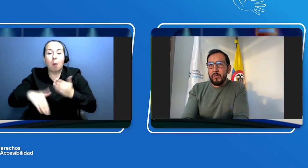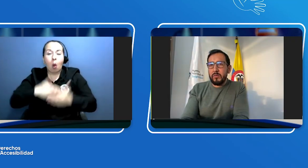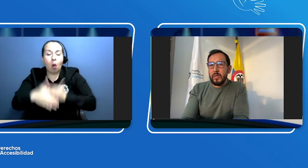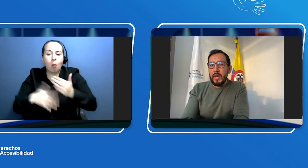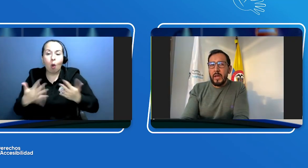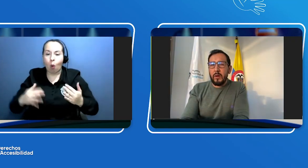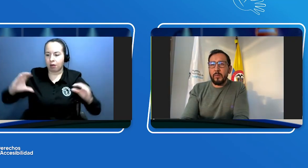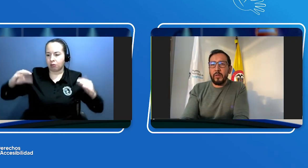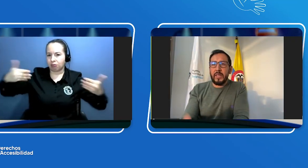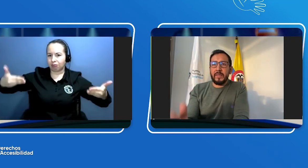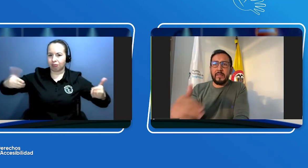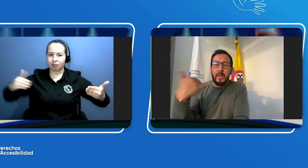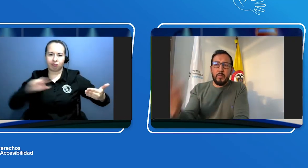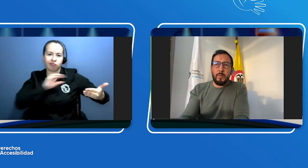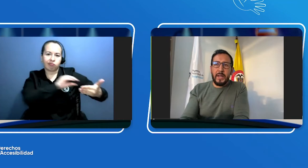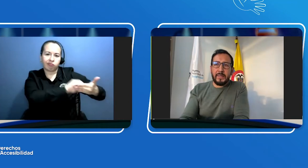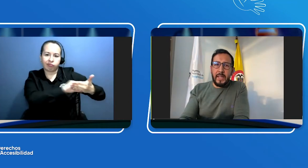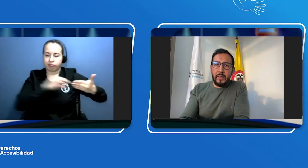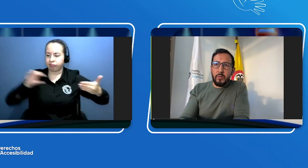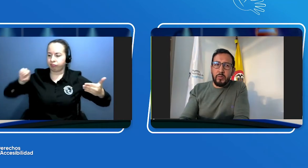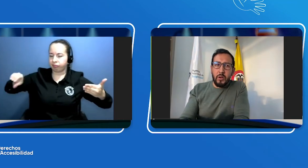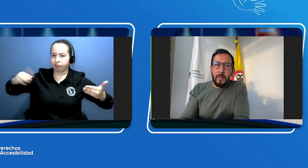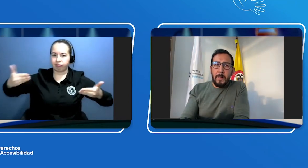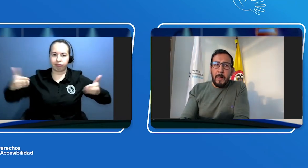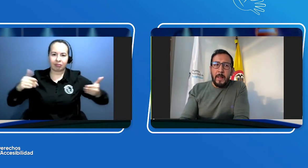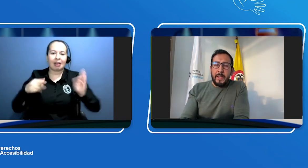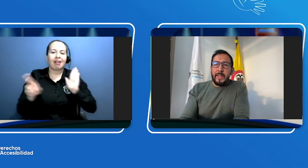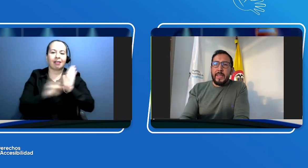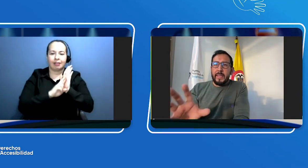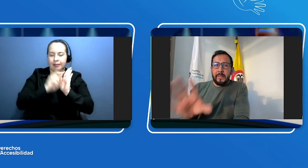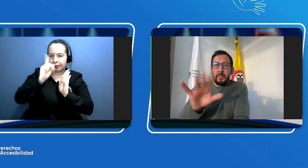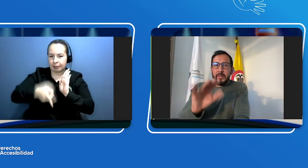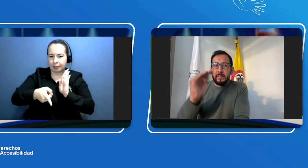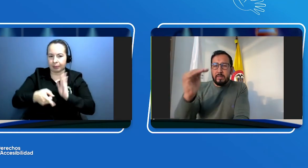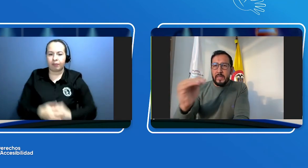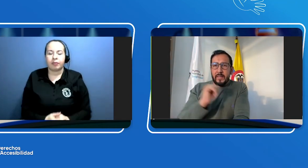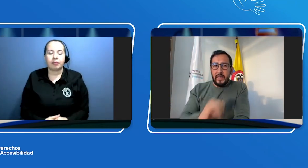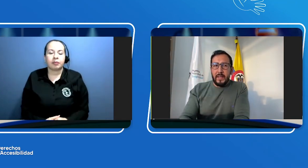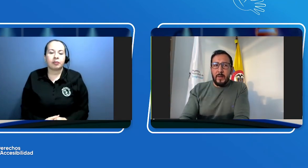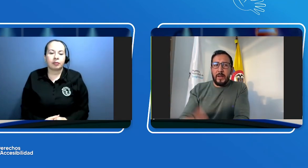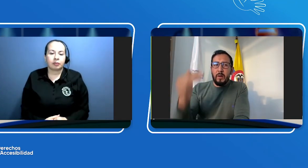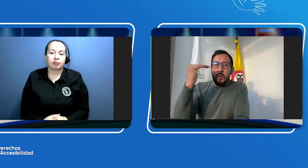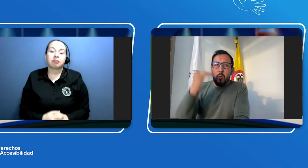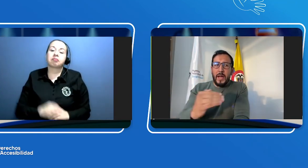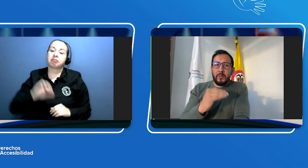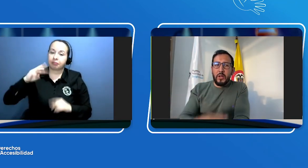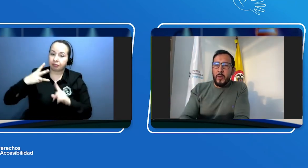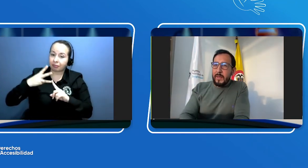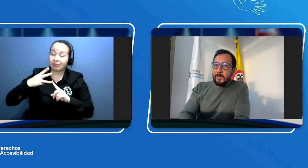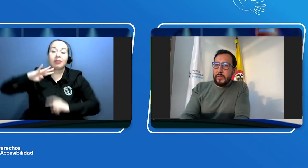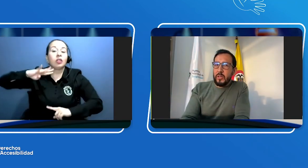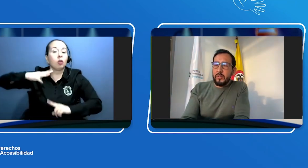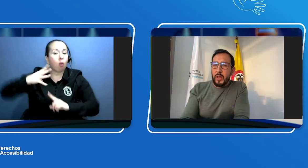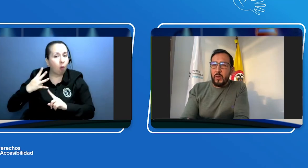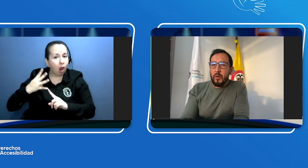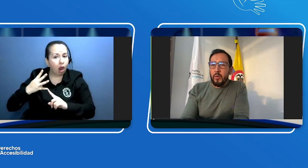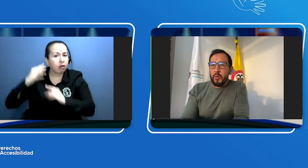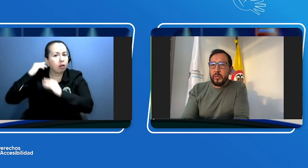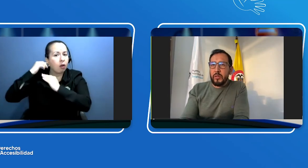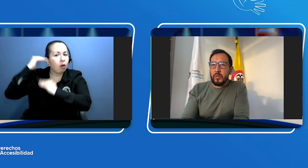correspondientes tal como aparece en la resolución. Entonces, tercer nivel. Cuarto nivel, si yo tengo si yo tengo